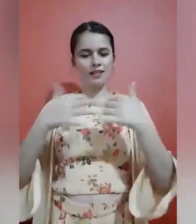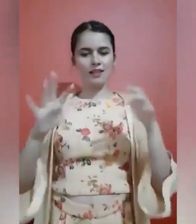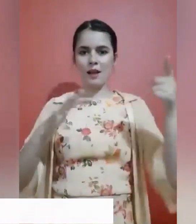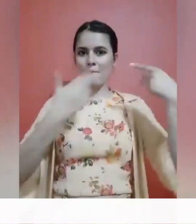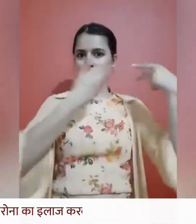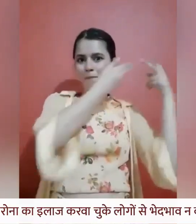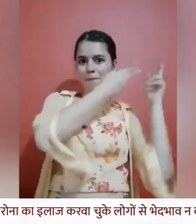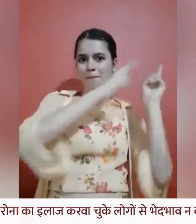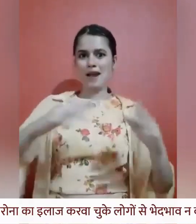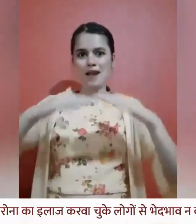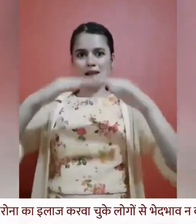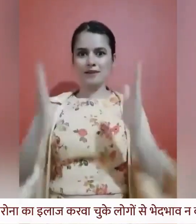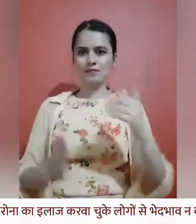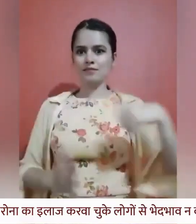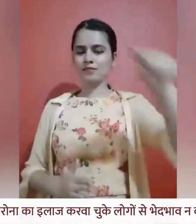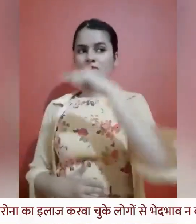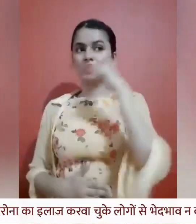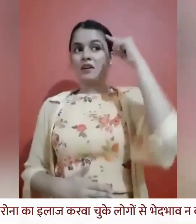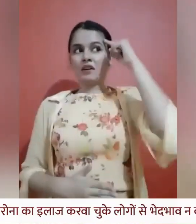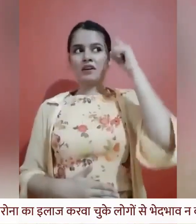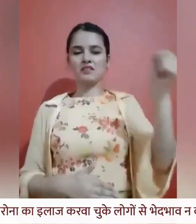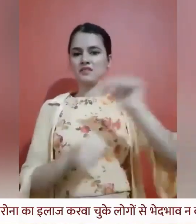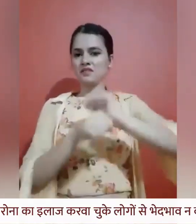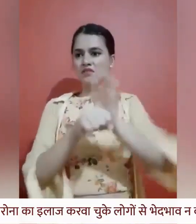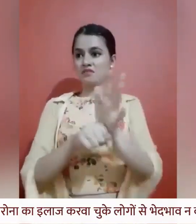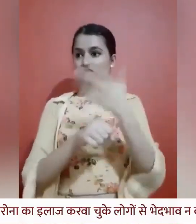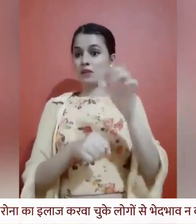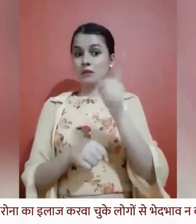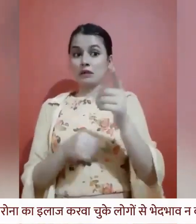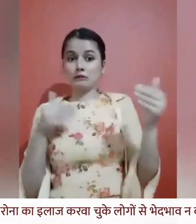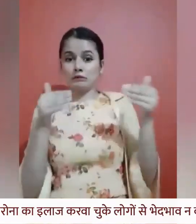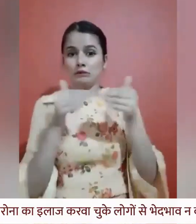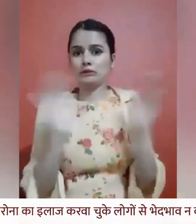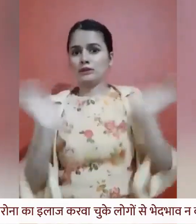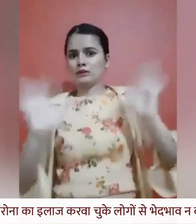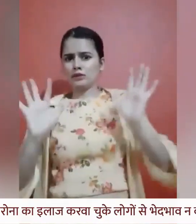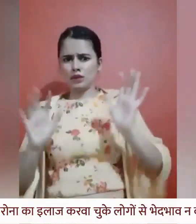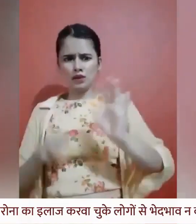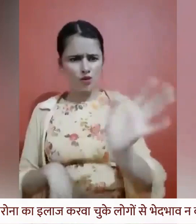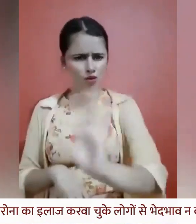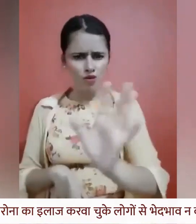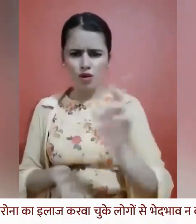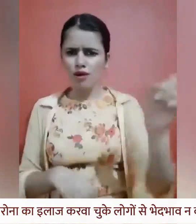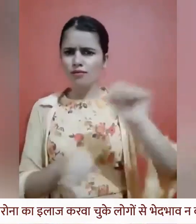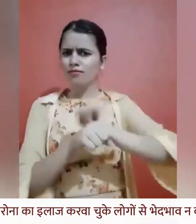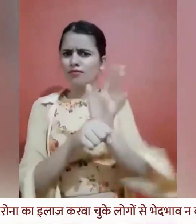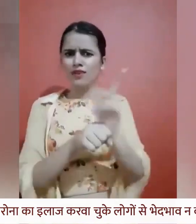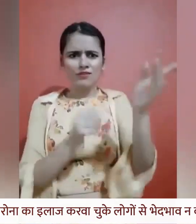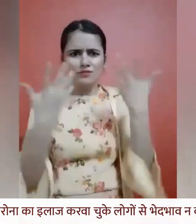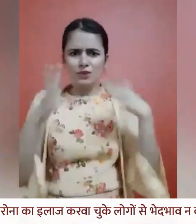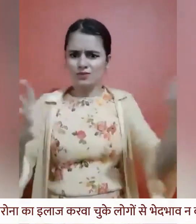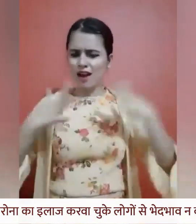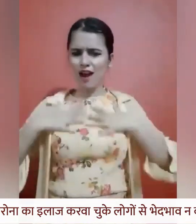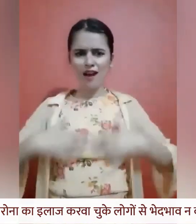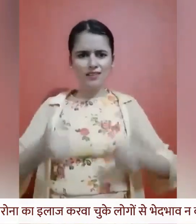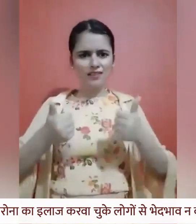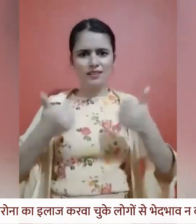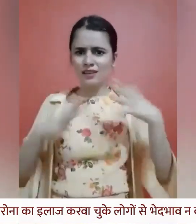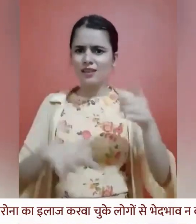तो आपको उससे मिलने में जरा भी संकोच नहीं करना है क्योंकि अवह स्वस्थ है आप उसके प्रती